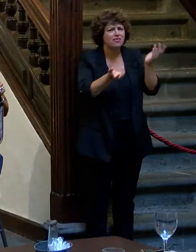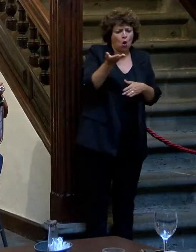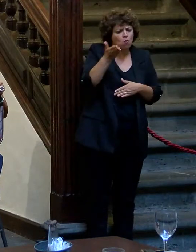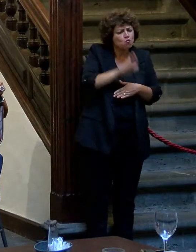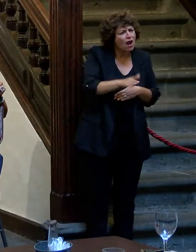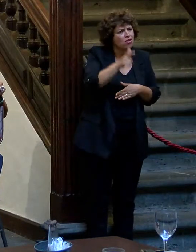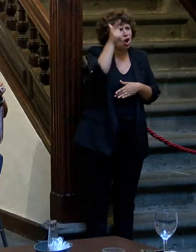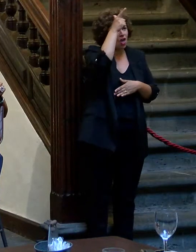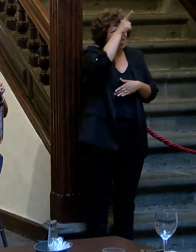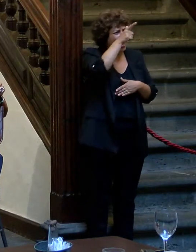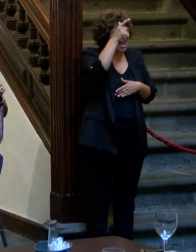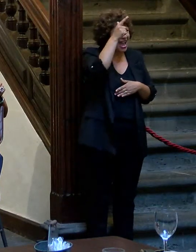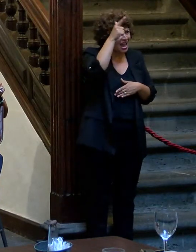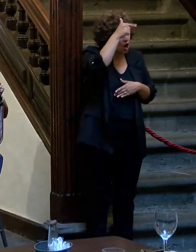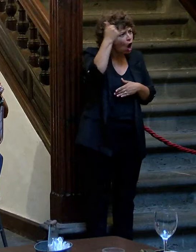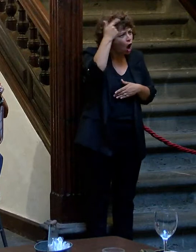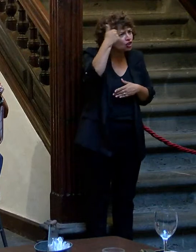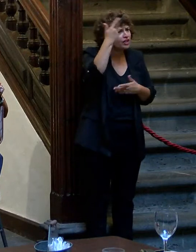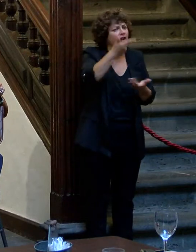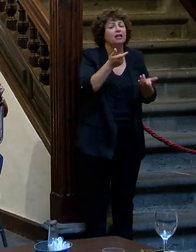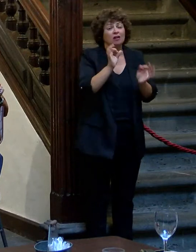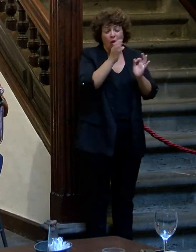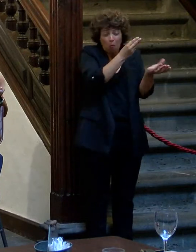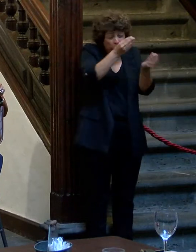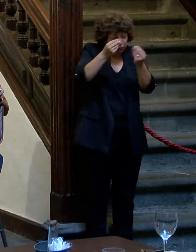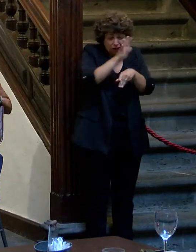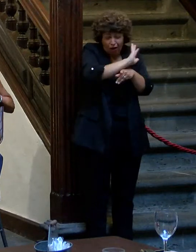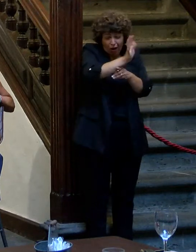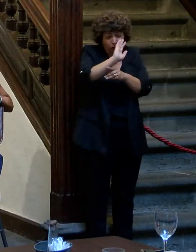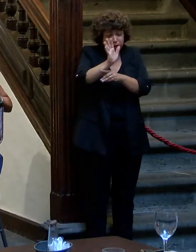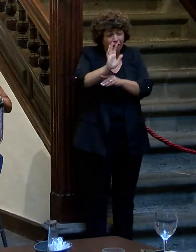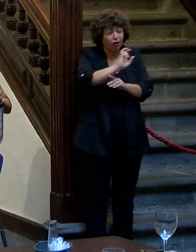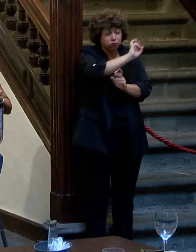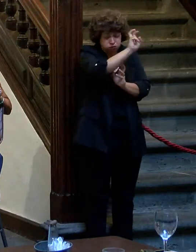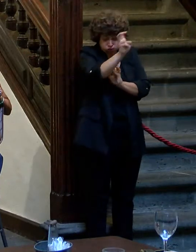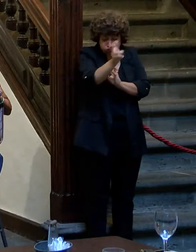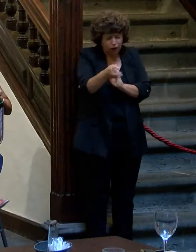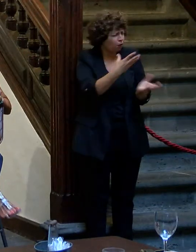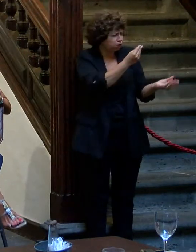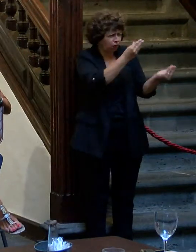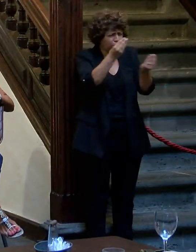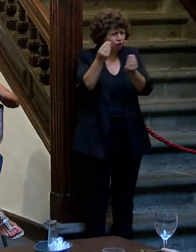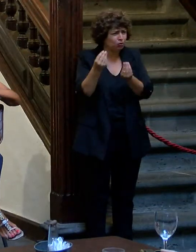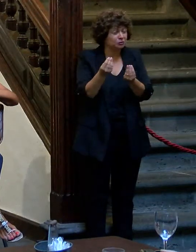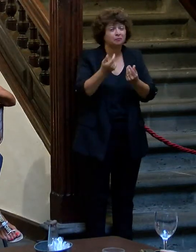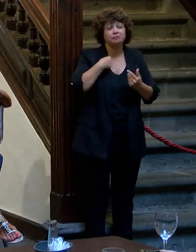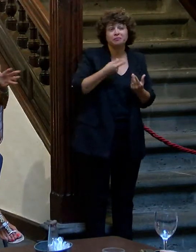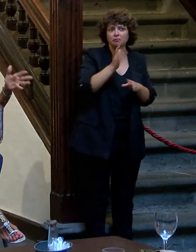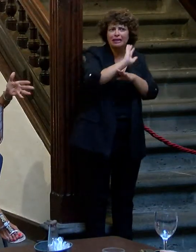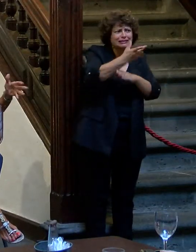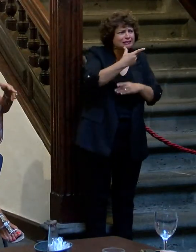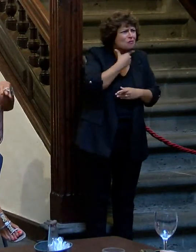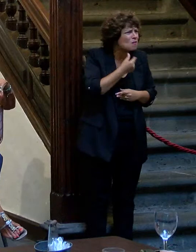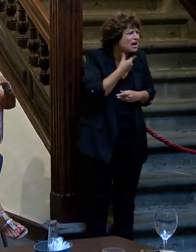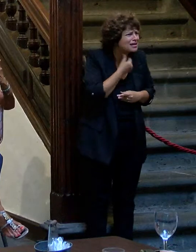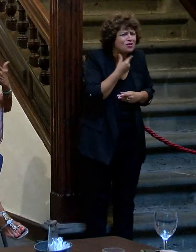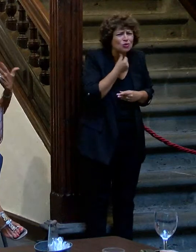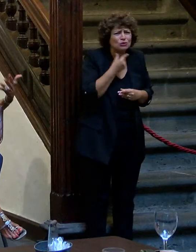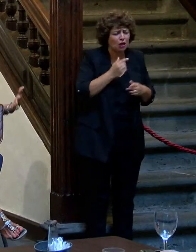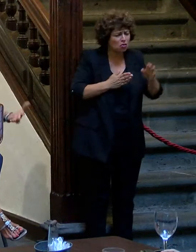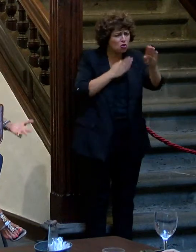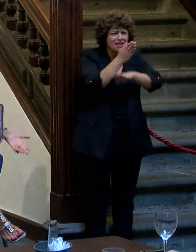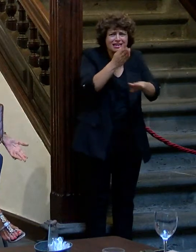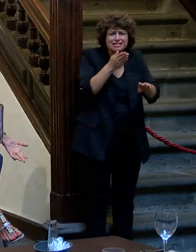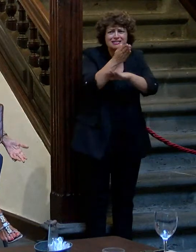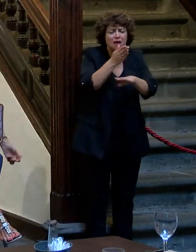Londres, una serie B, muchas series B y series A los Crímenes B, vamos, muchas. Me gustaba el cine, el cine era un lugar donde más donde